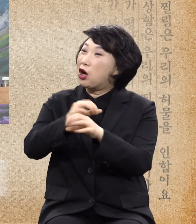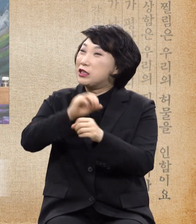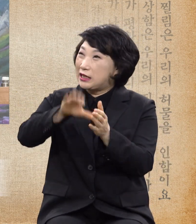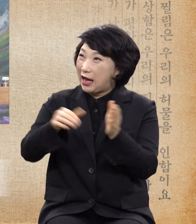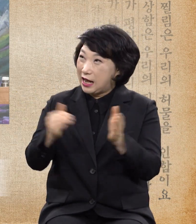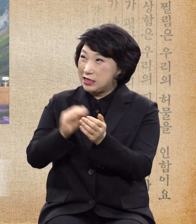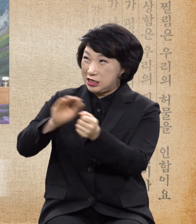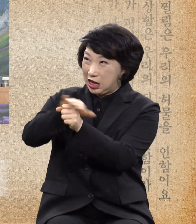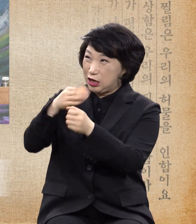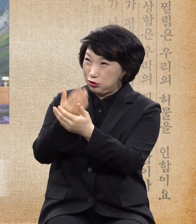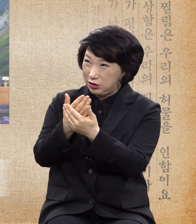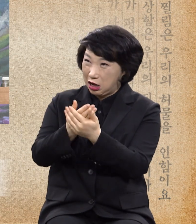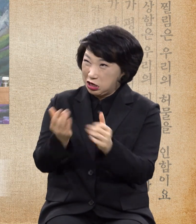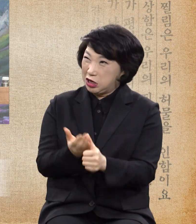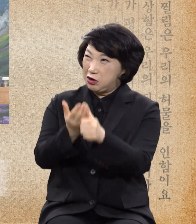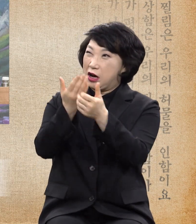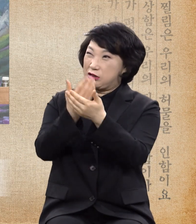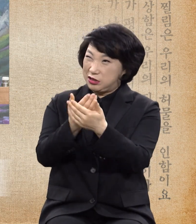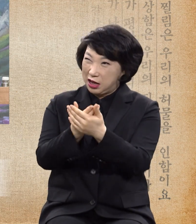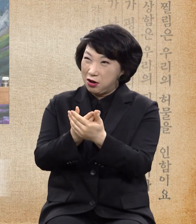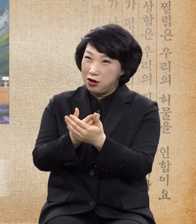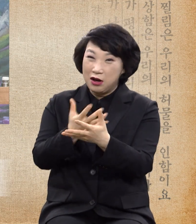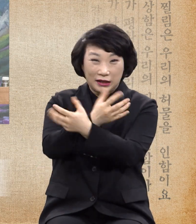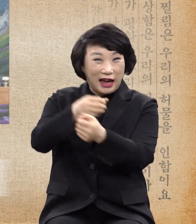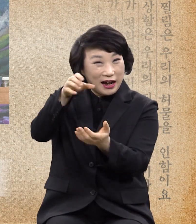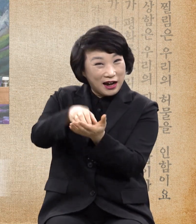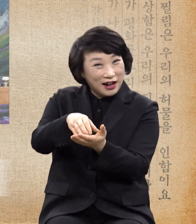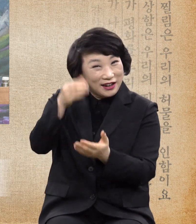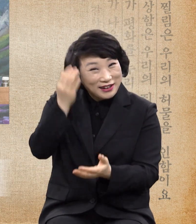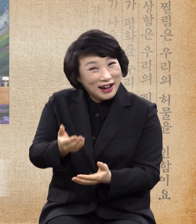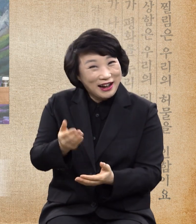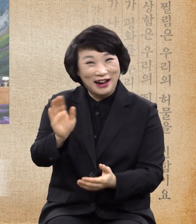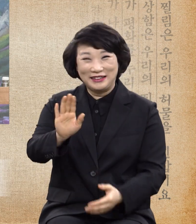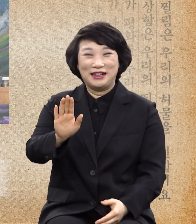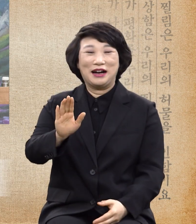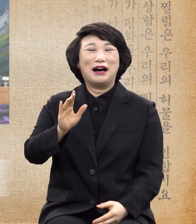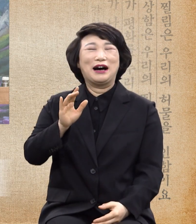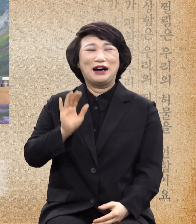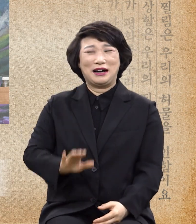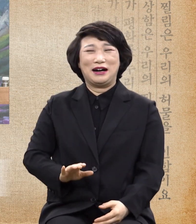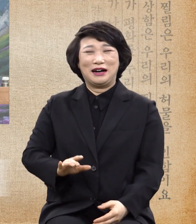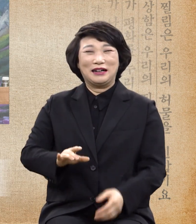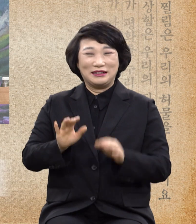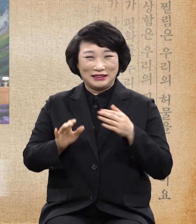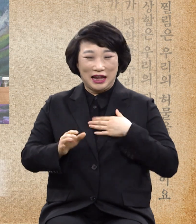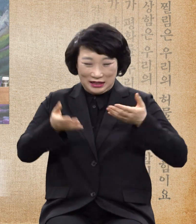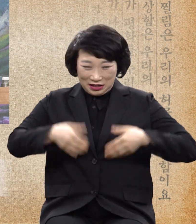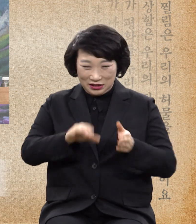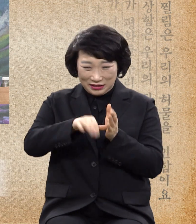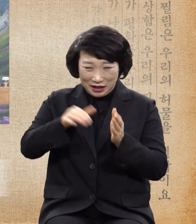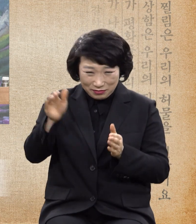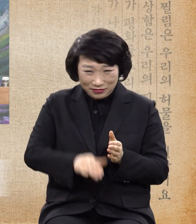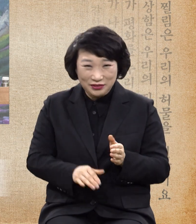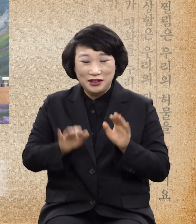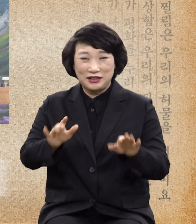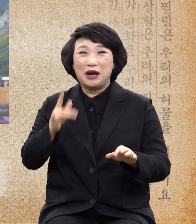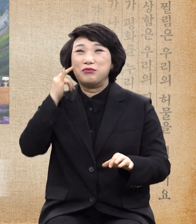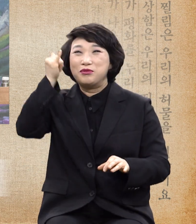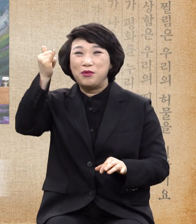키워야 된다는 계약서가 있냐? 아니요. 부모는 죽을 때까지 자식에 대한 애정으로